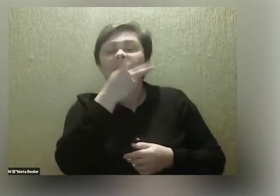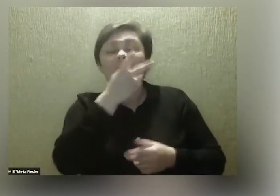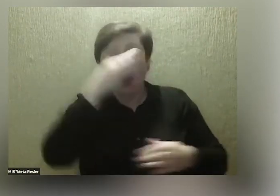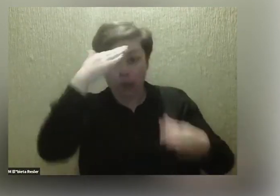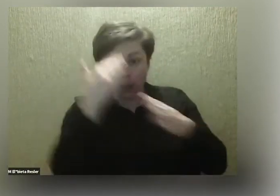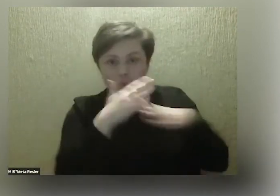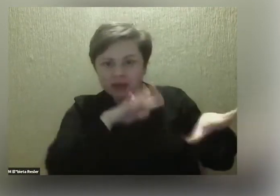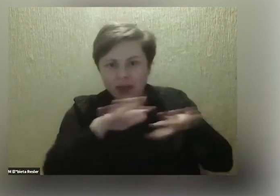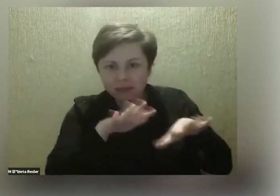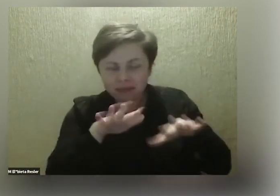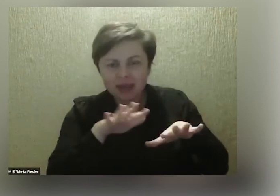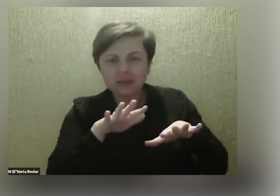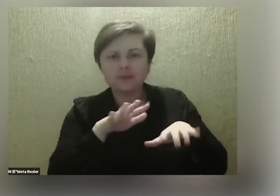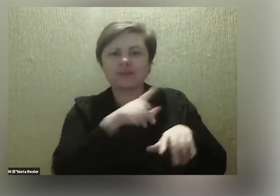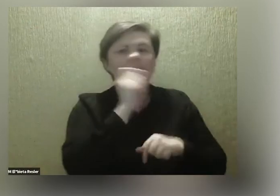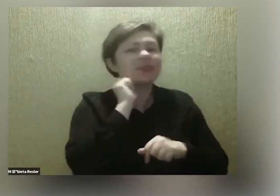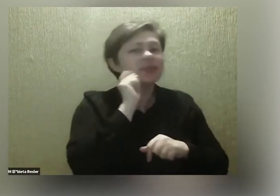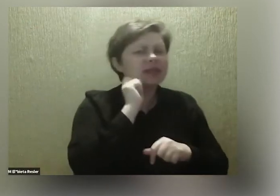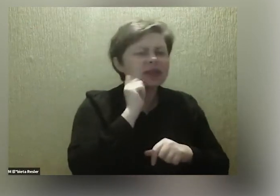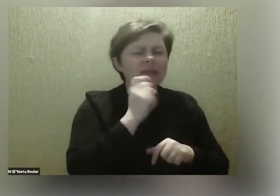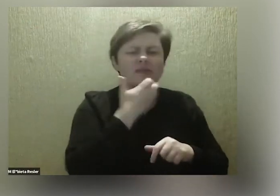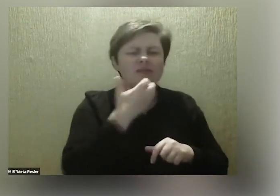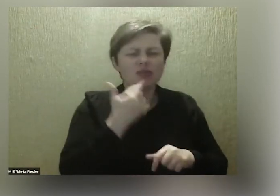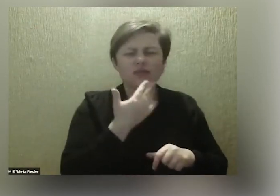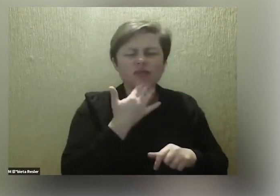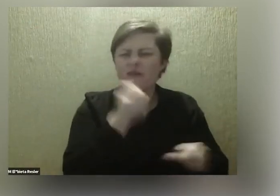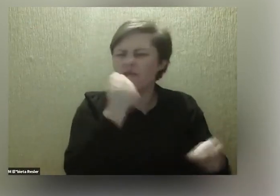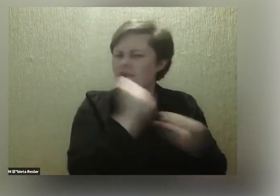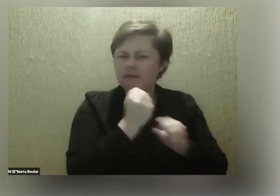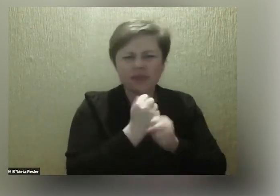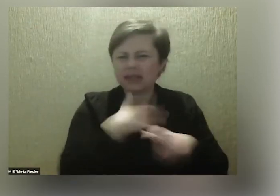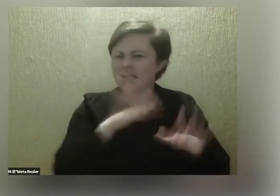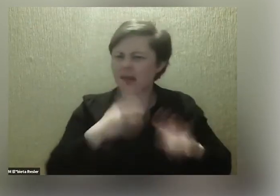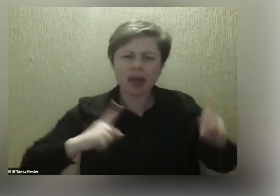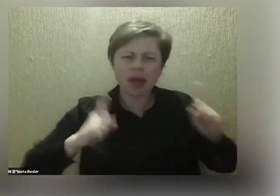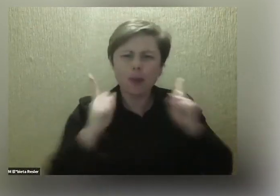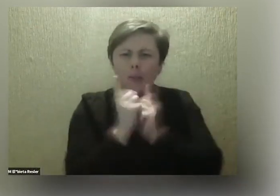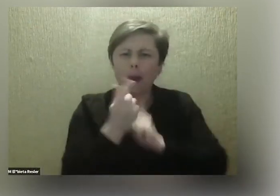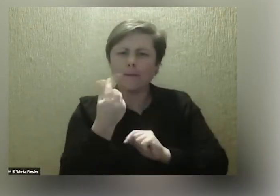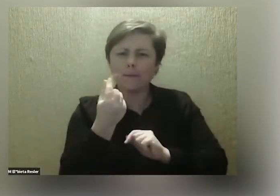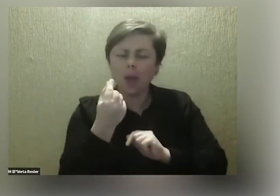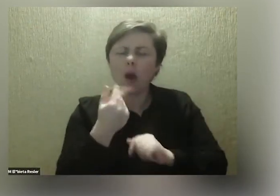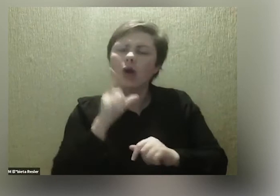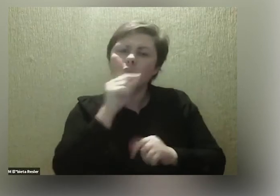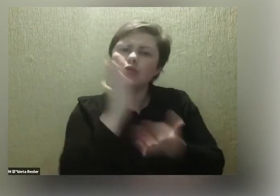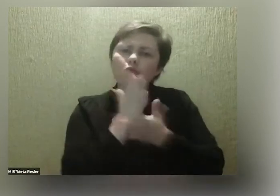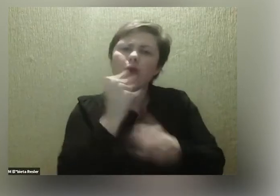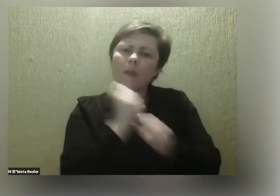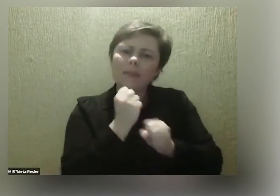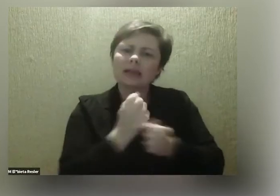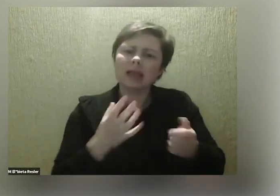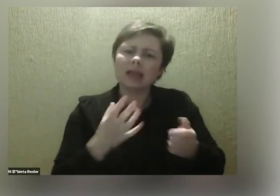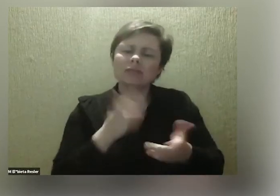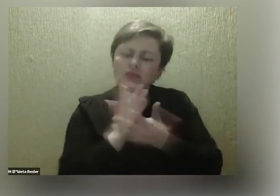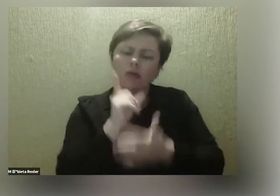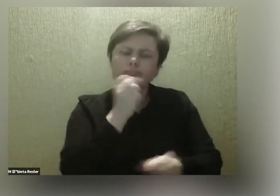ja się wcześniej zarzekałam, że w pracy nie poznaję się partnera, bo do pracy idzie się po prostu pracować, a